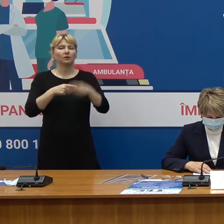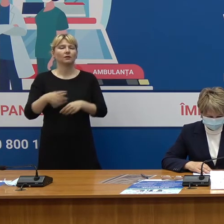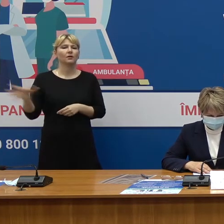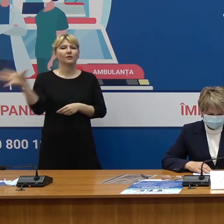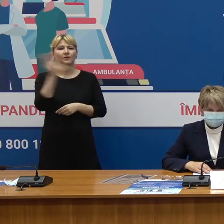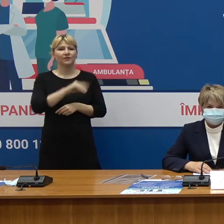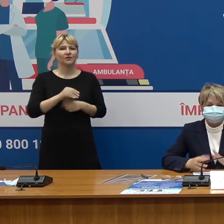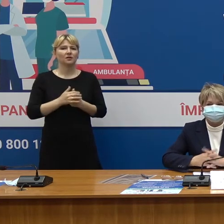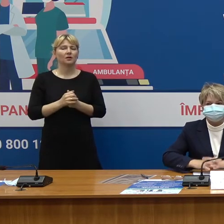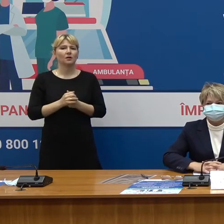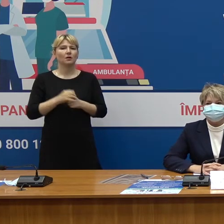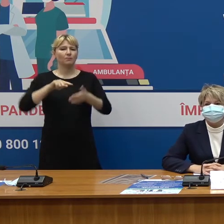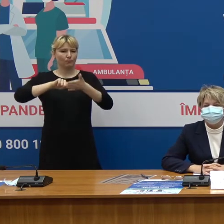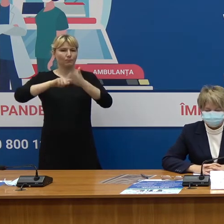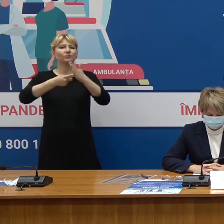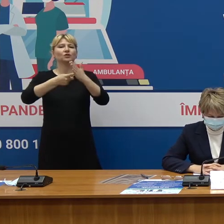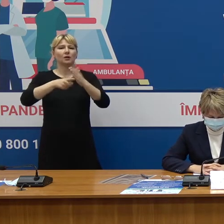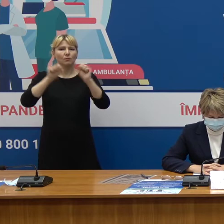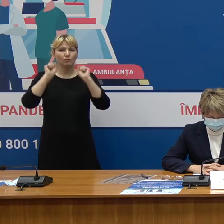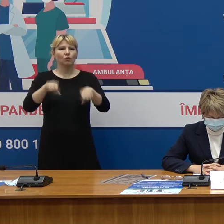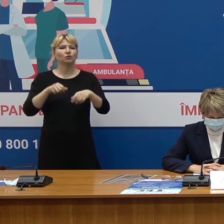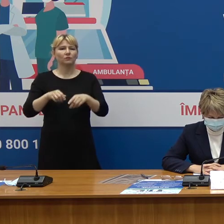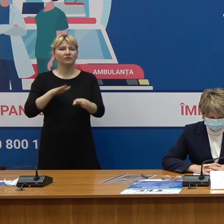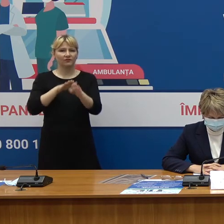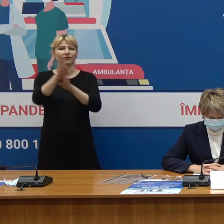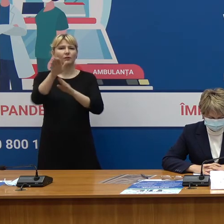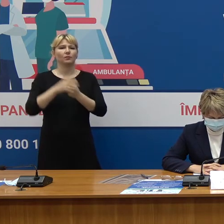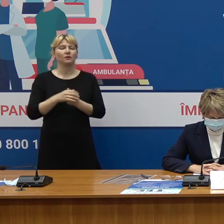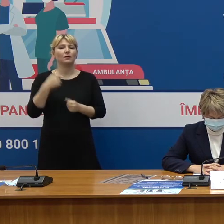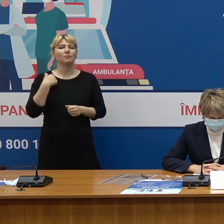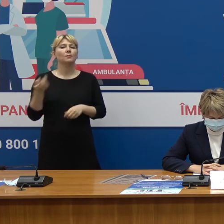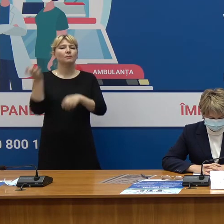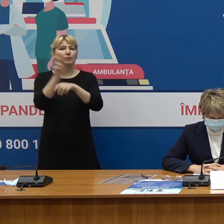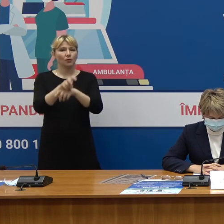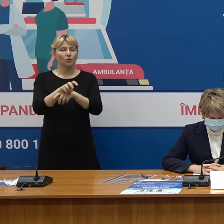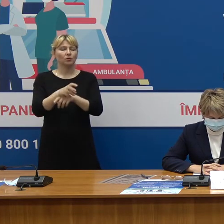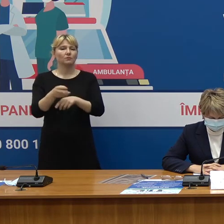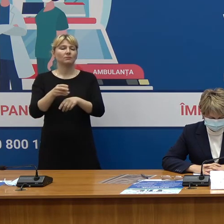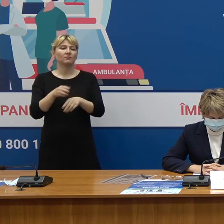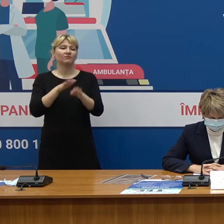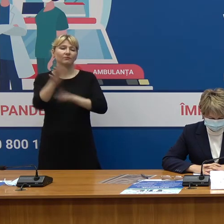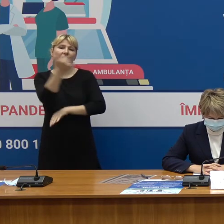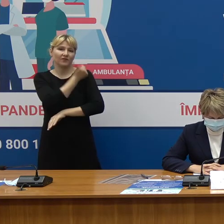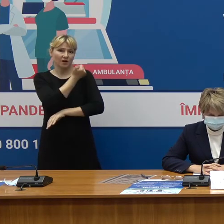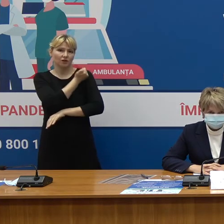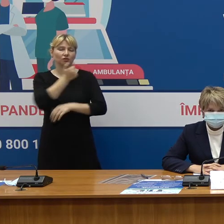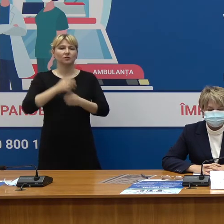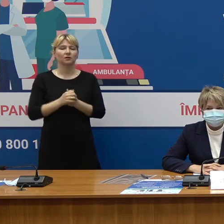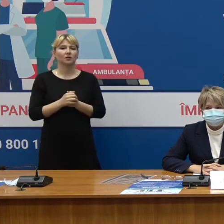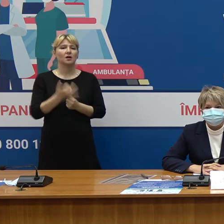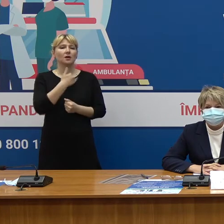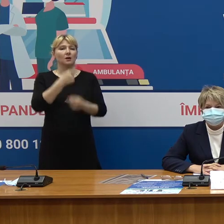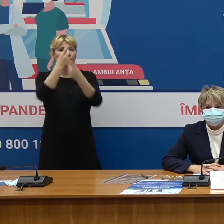noastre pot fi atinse dacă suntem uniți și venim la vaccinare și suntem